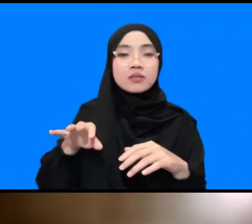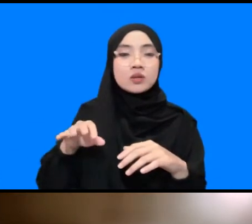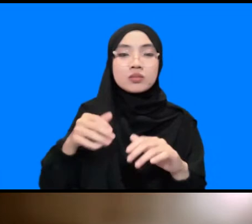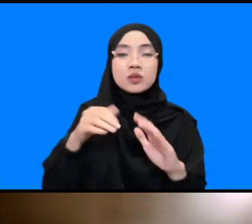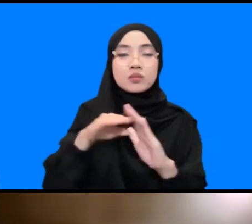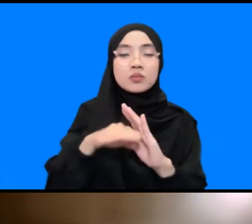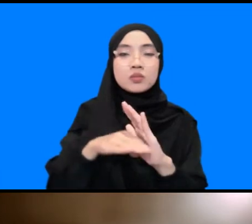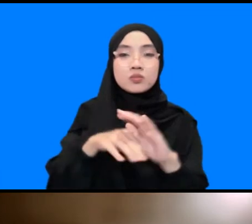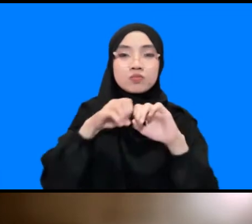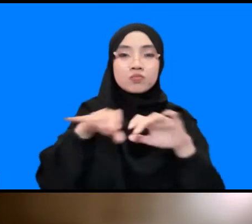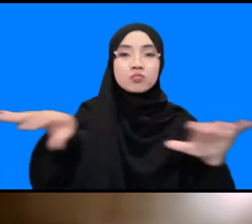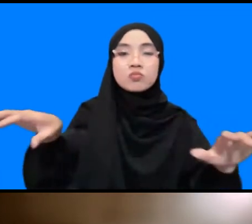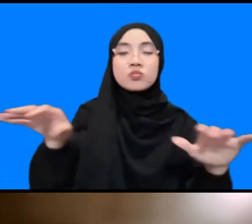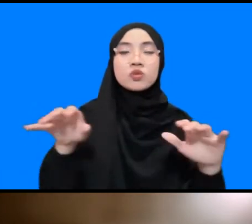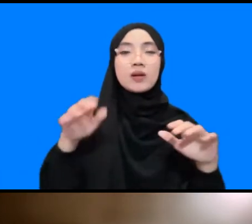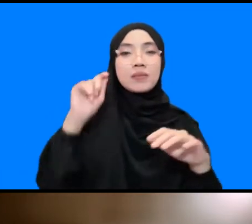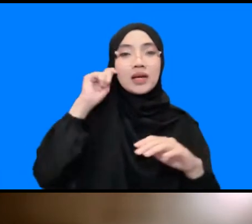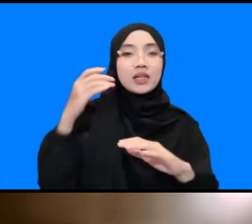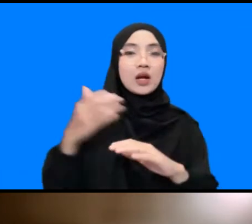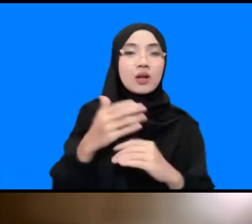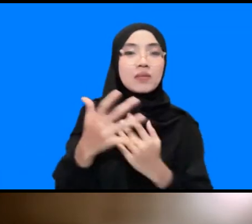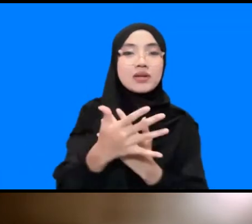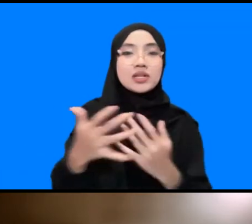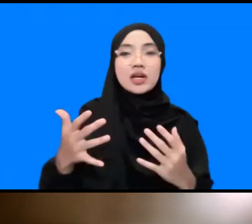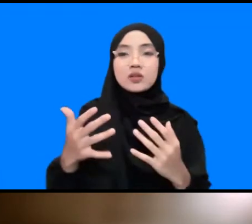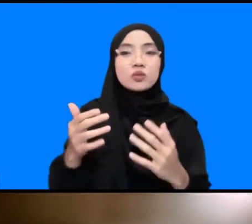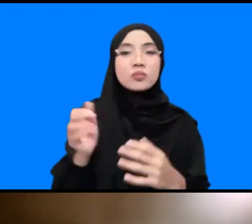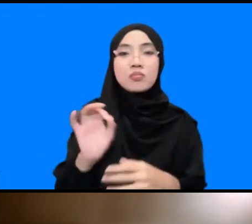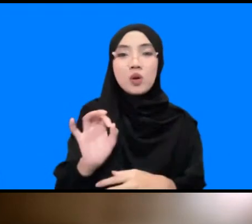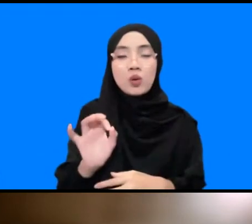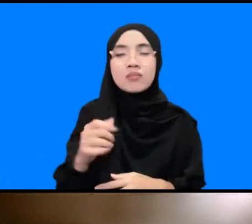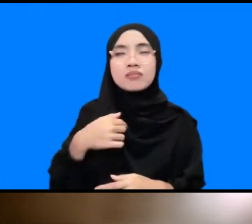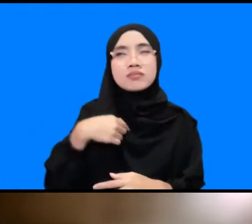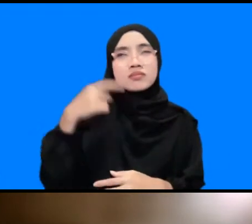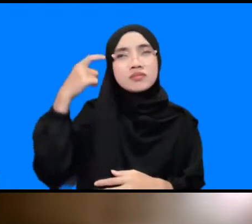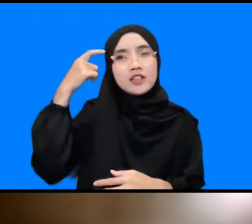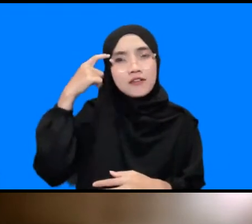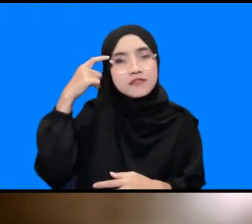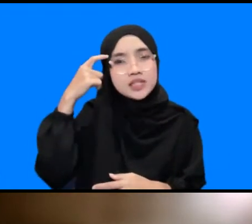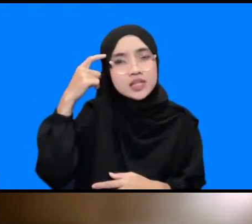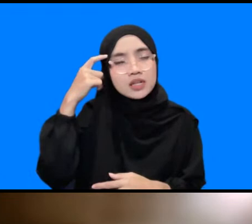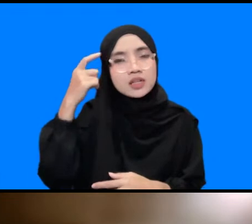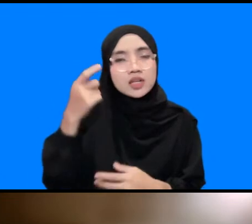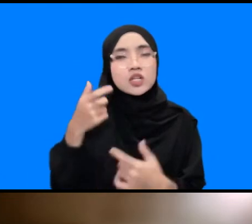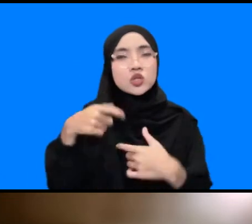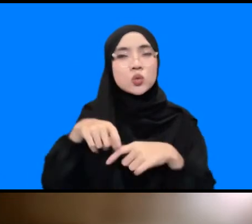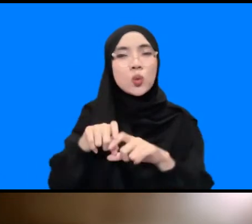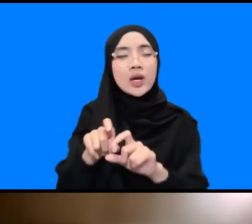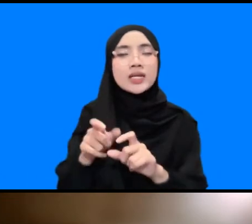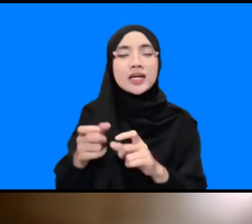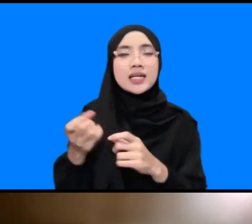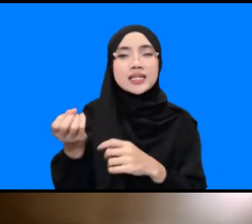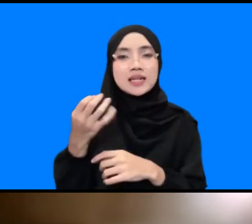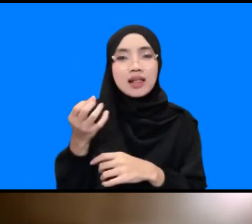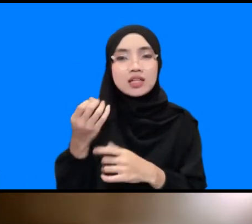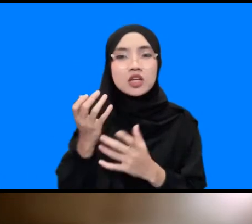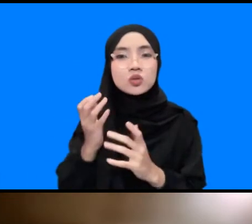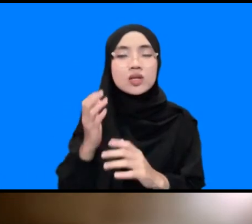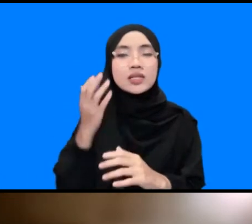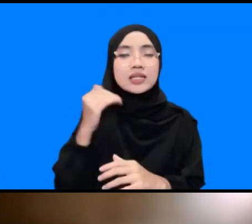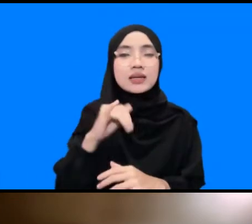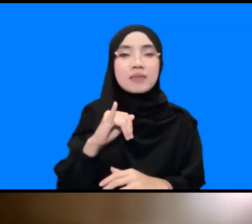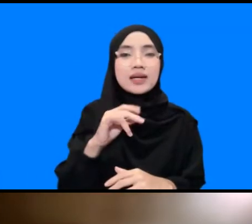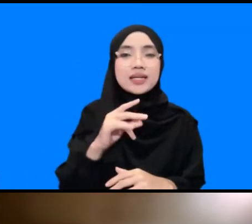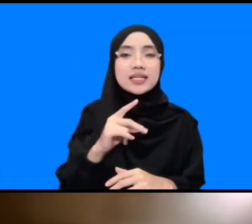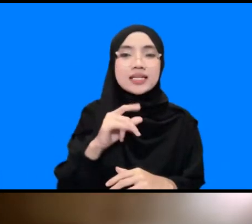penyebar luasan peringatan dininya kepada masyarakat saya pikir inline dengan yang disampaikan oleh Irina tadi